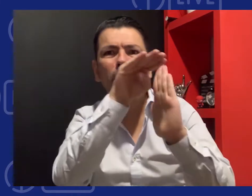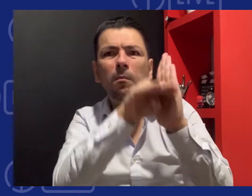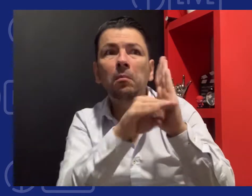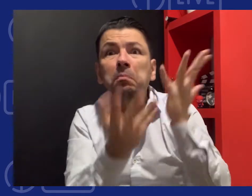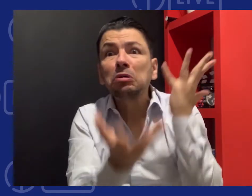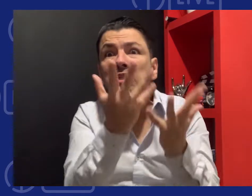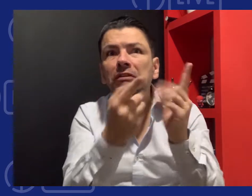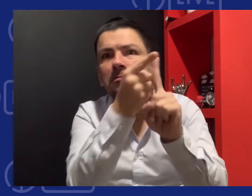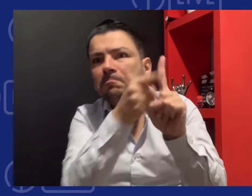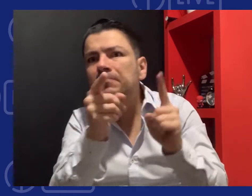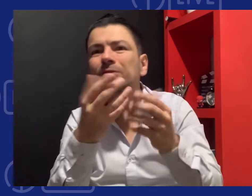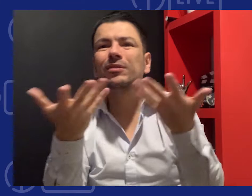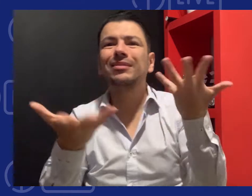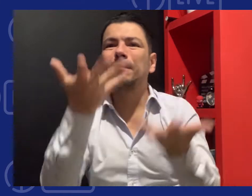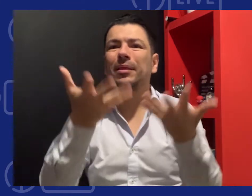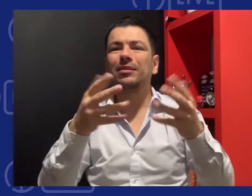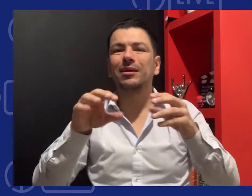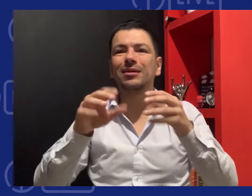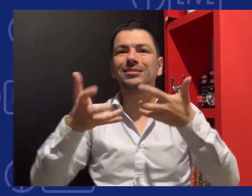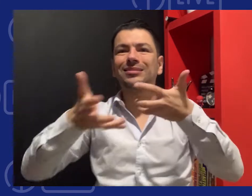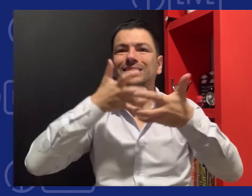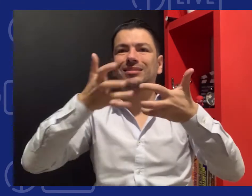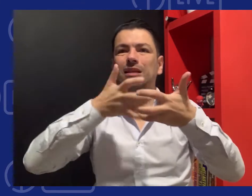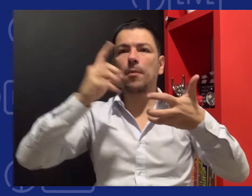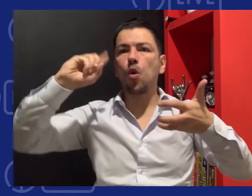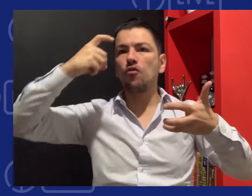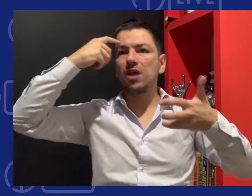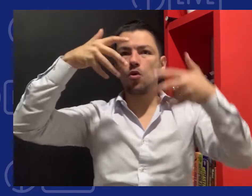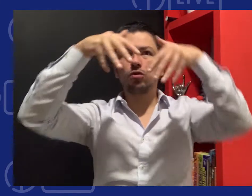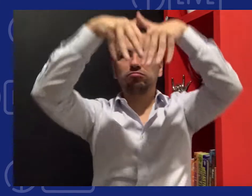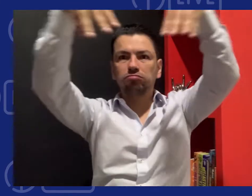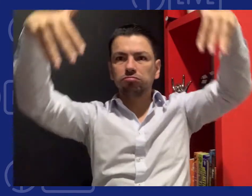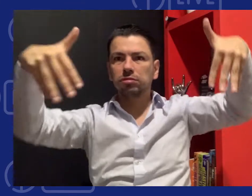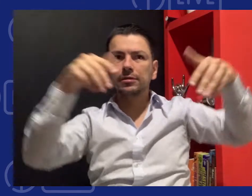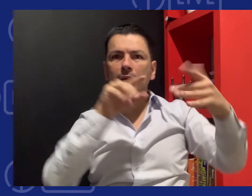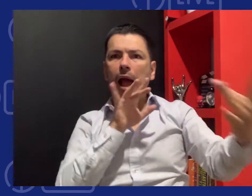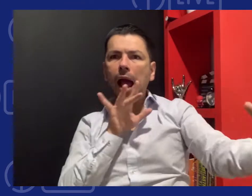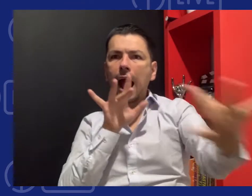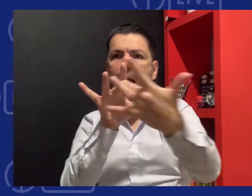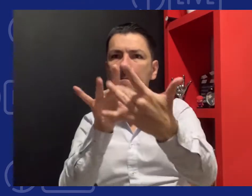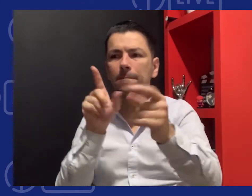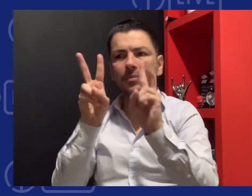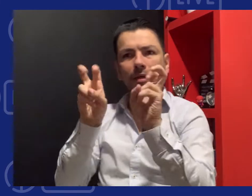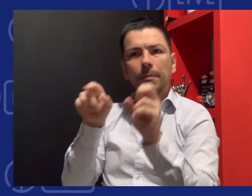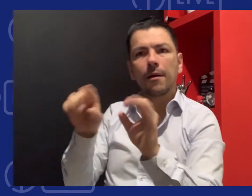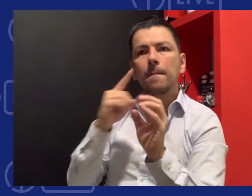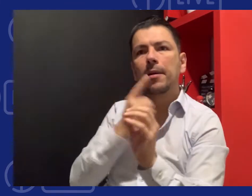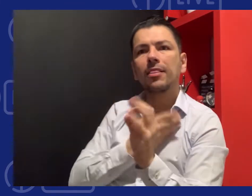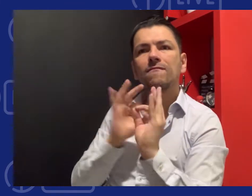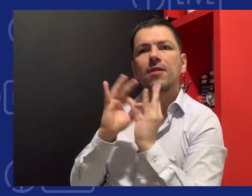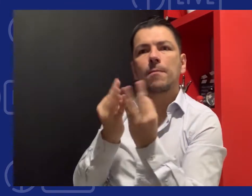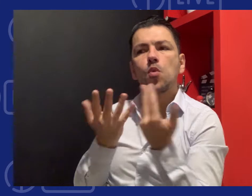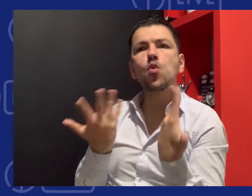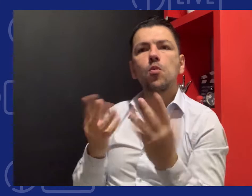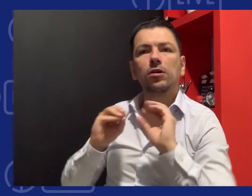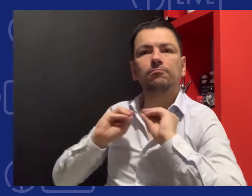incidencia ante el gobierno. se genere esta política. Mirar dentro del sistema del gobierno cuál es el área